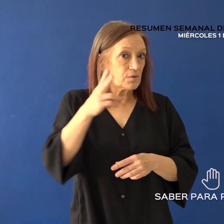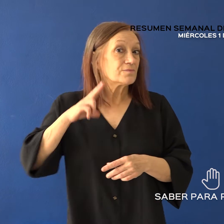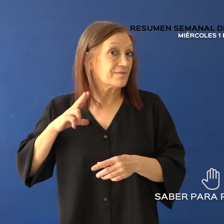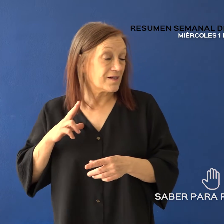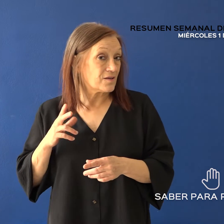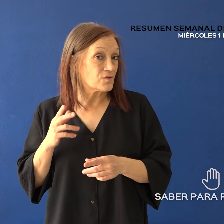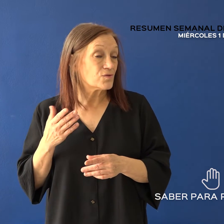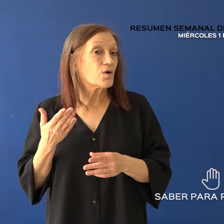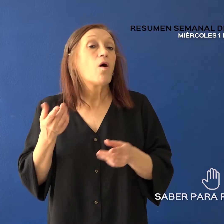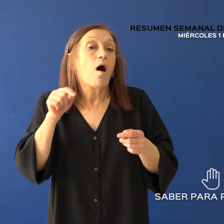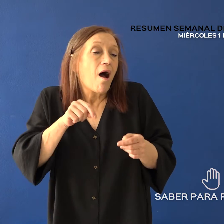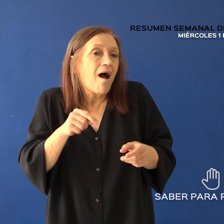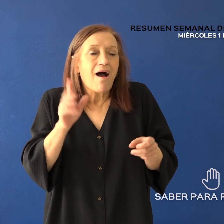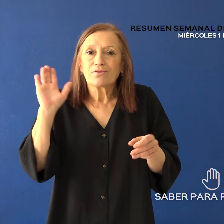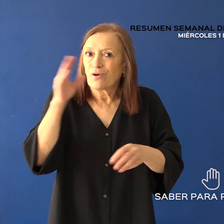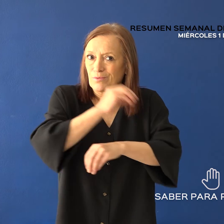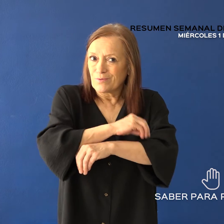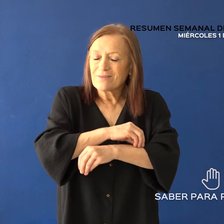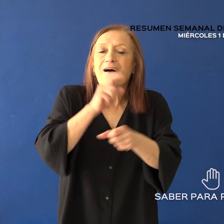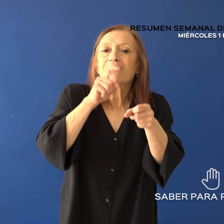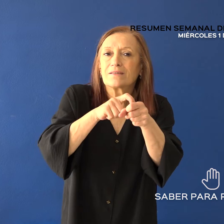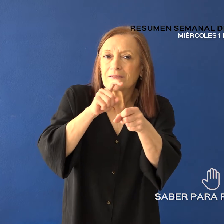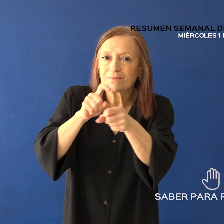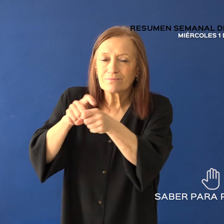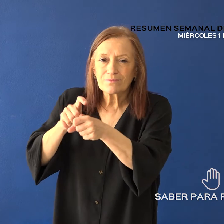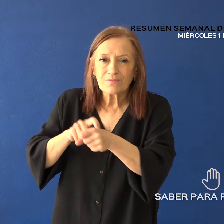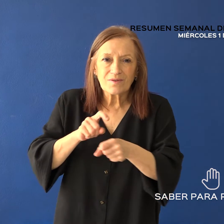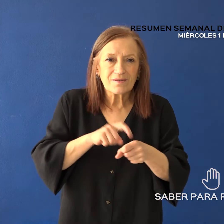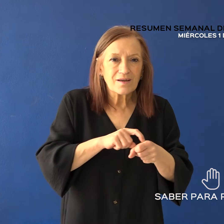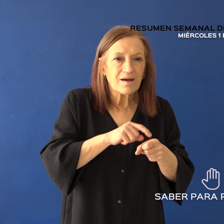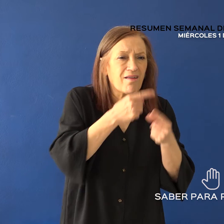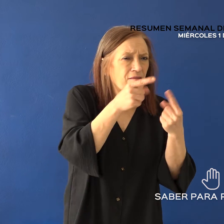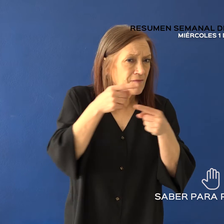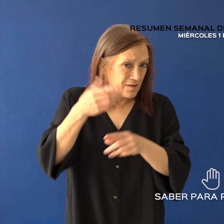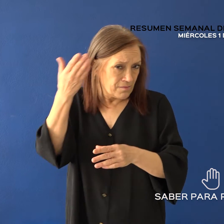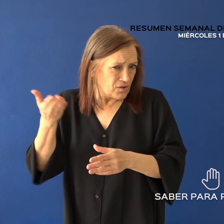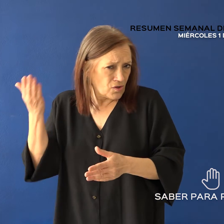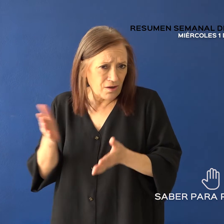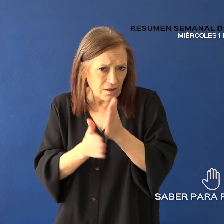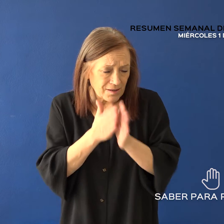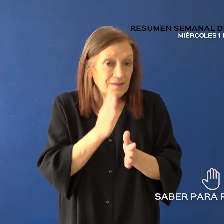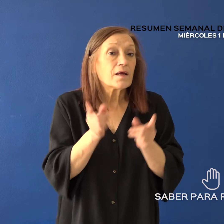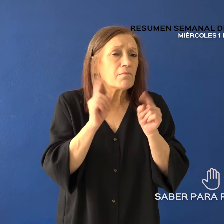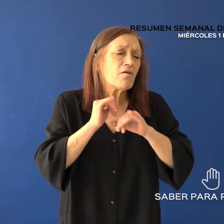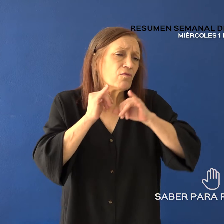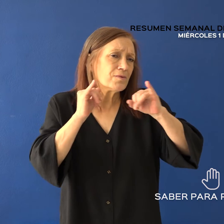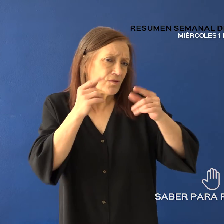centros de salud de toda la provincia se realizaron testeos gratuitos, además de otras actividades.